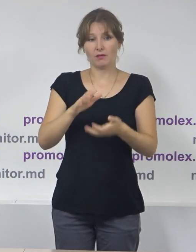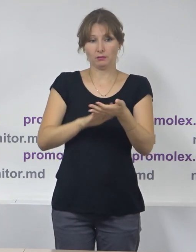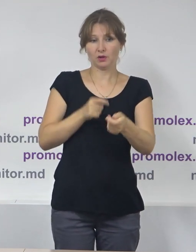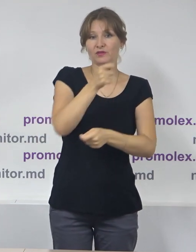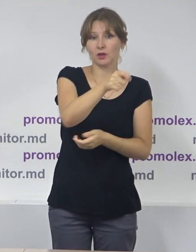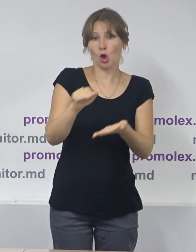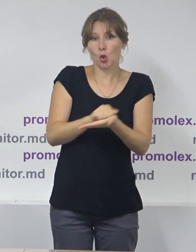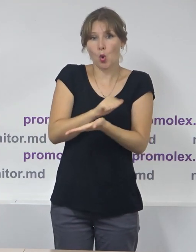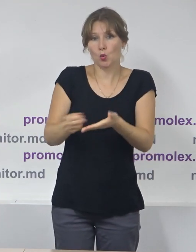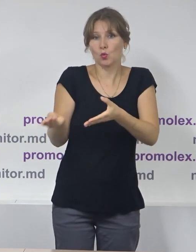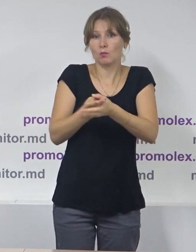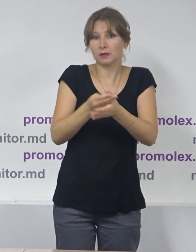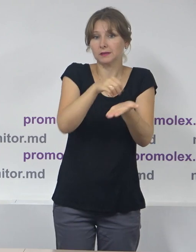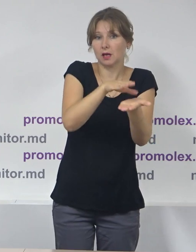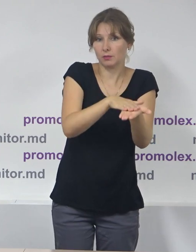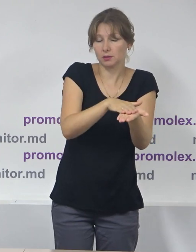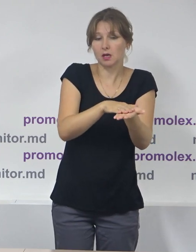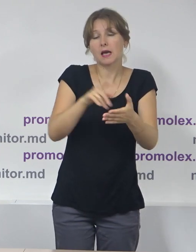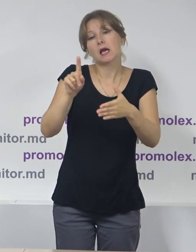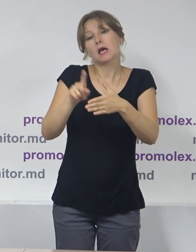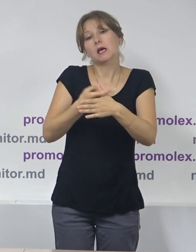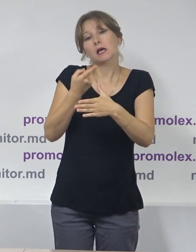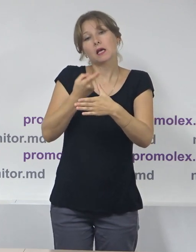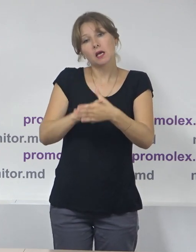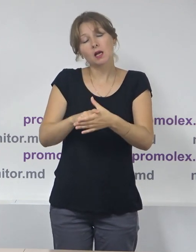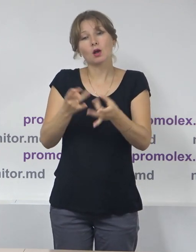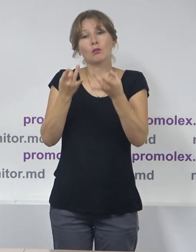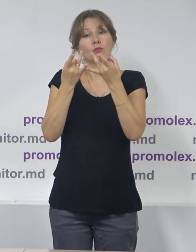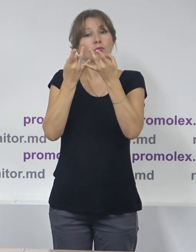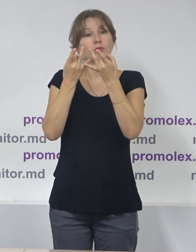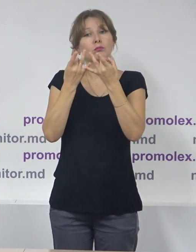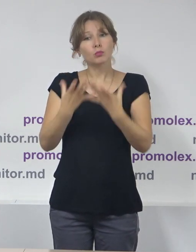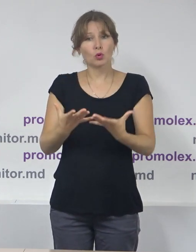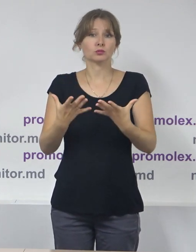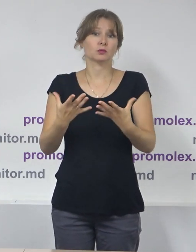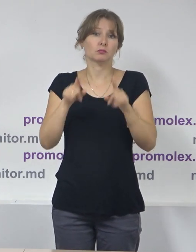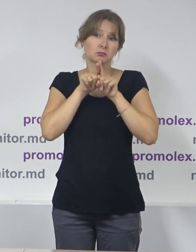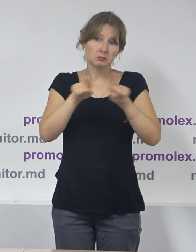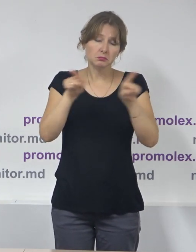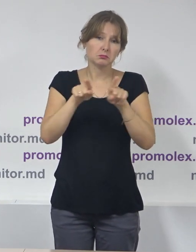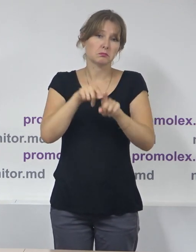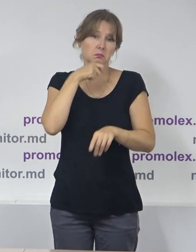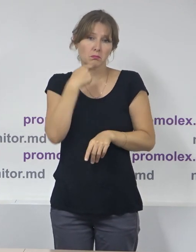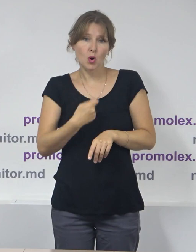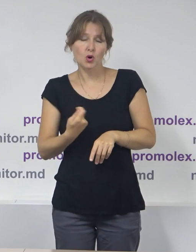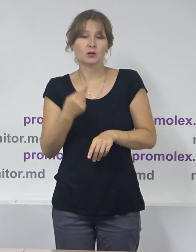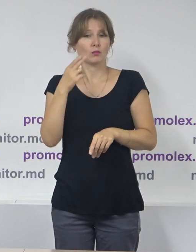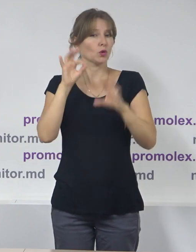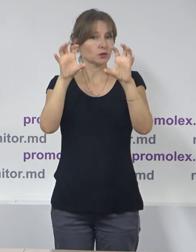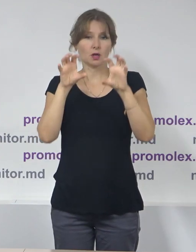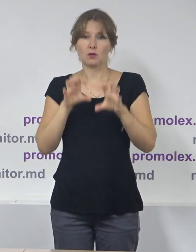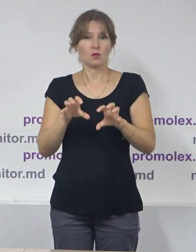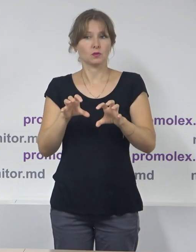dosarele pentru o înregistrare, sau va fi pur și simplu o promovare politică în sensul legei